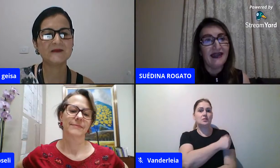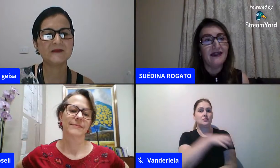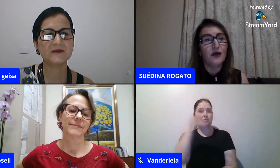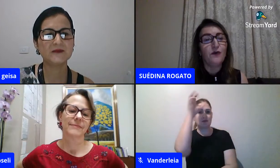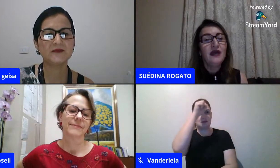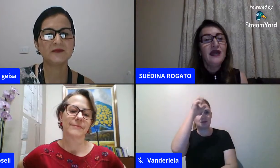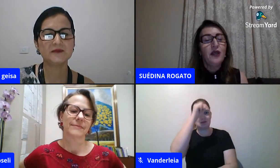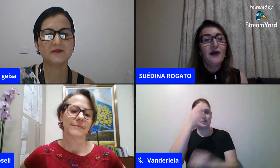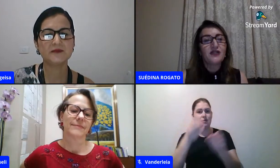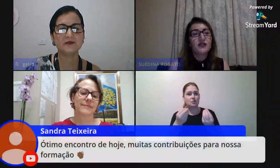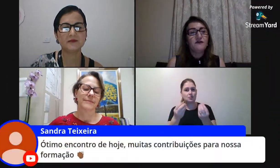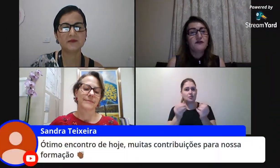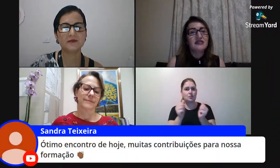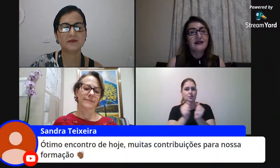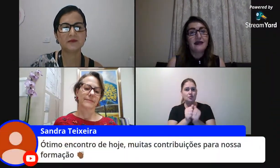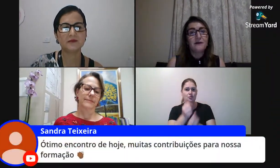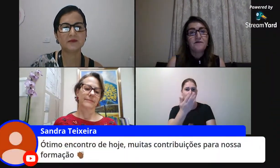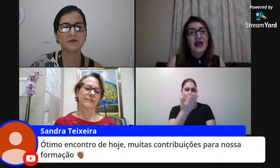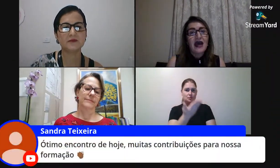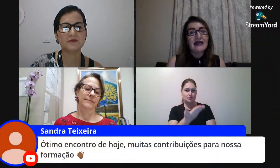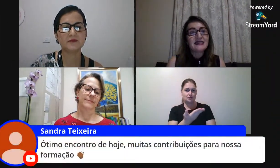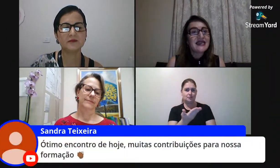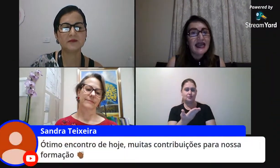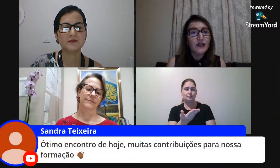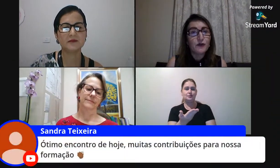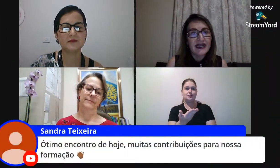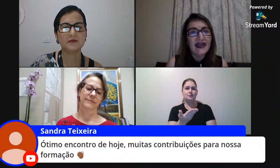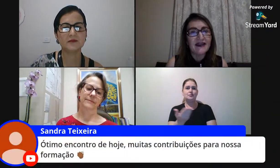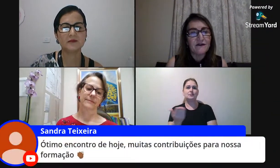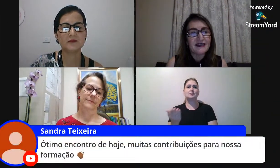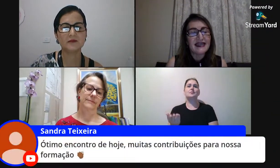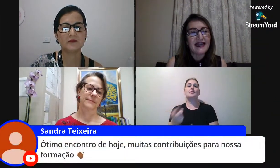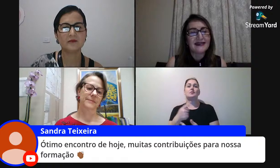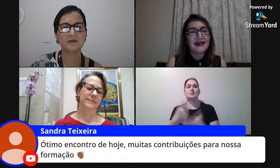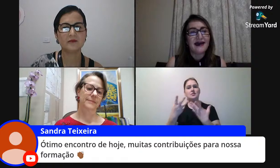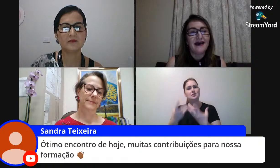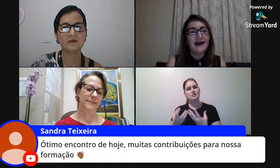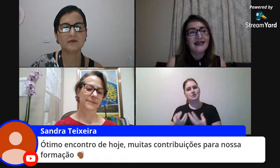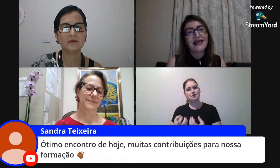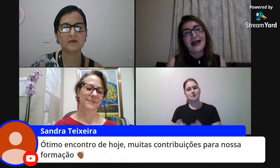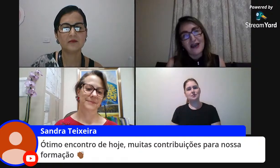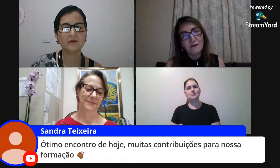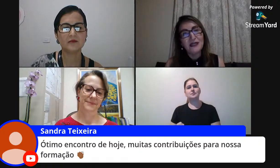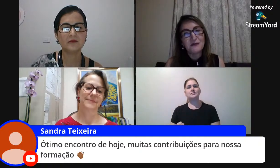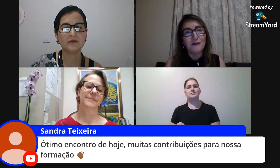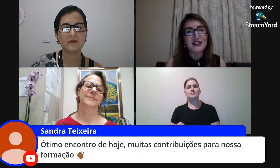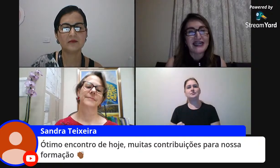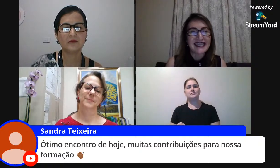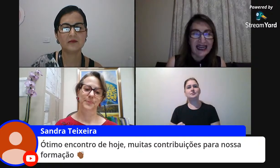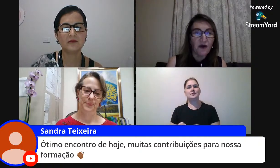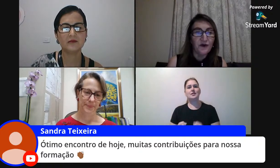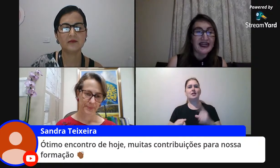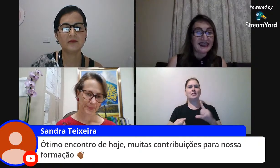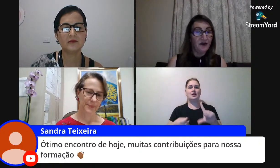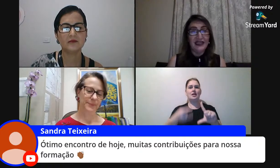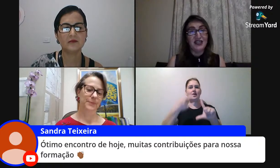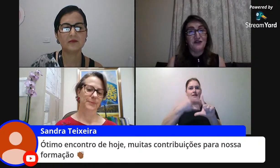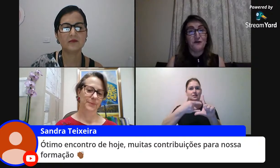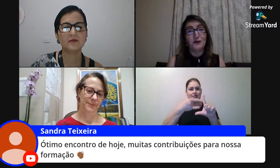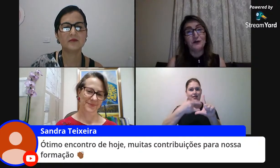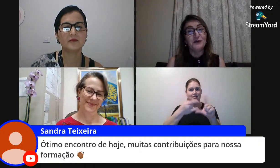com você né então eu acho que você ter aceito né fazer essa essa live principalmente nessa